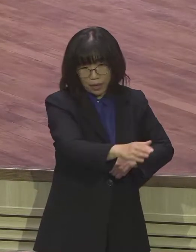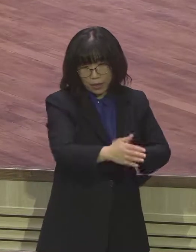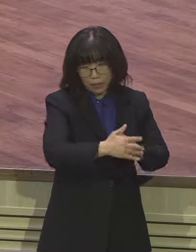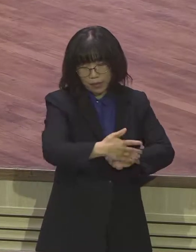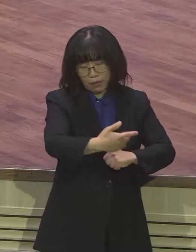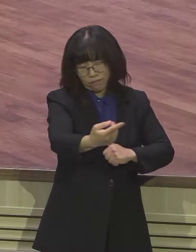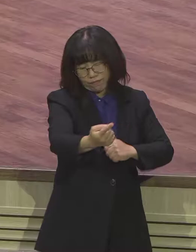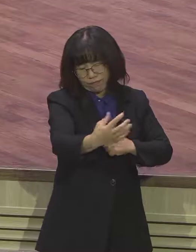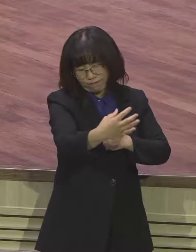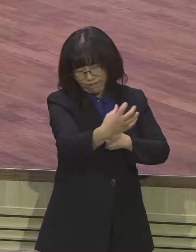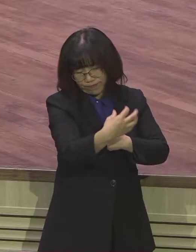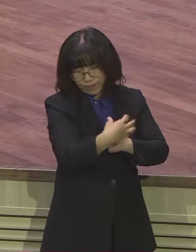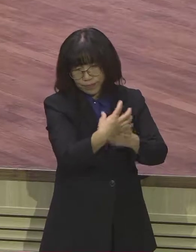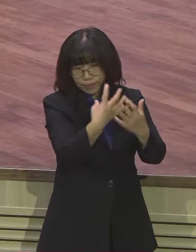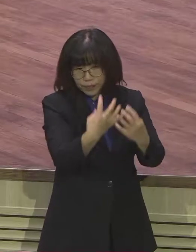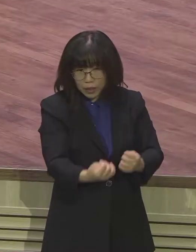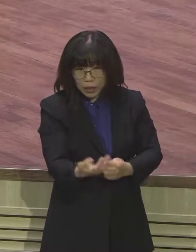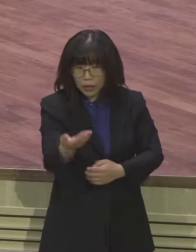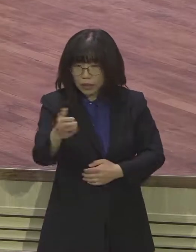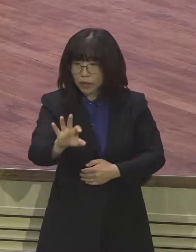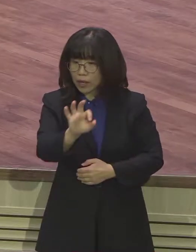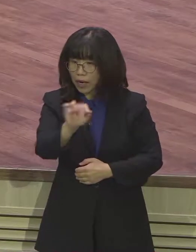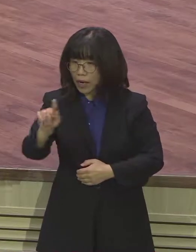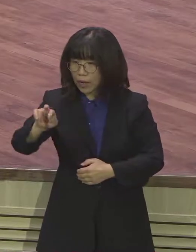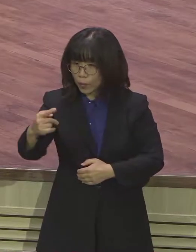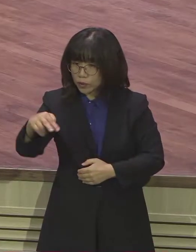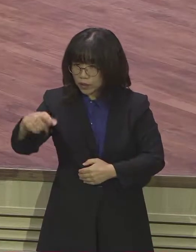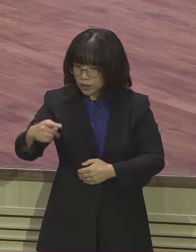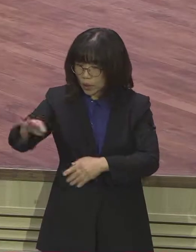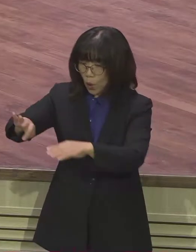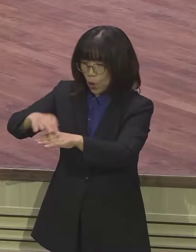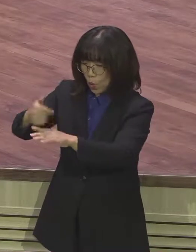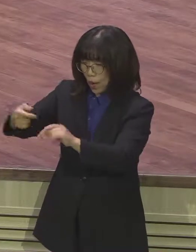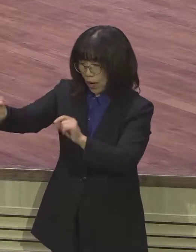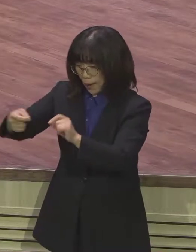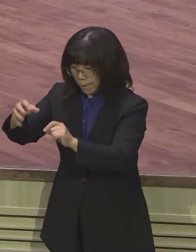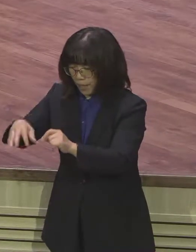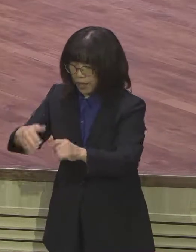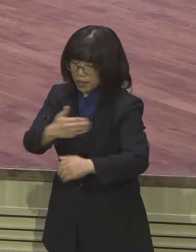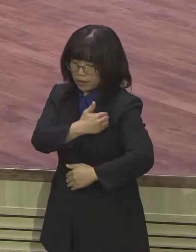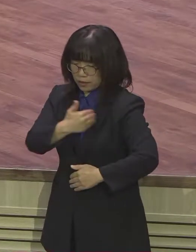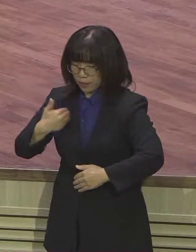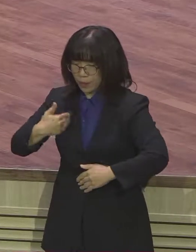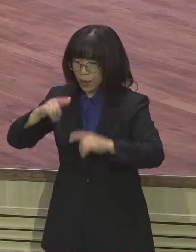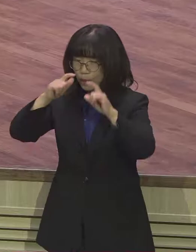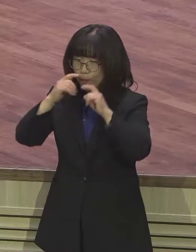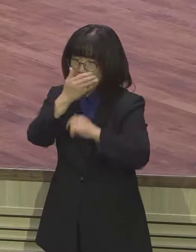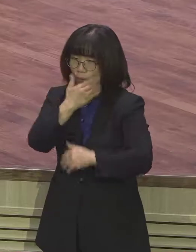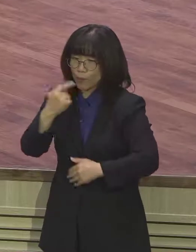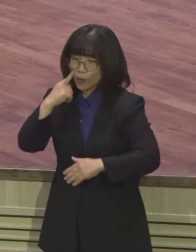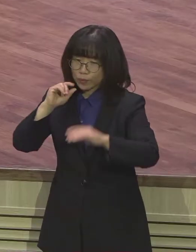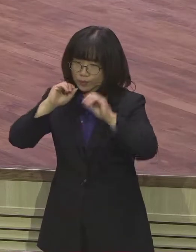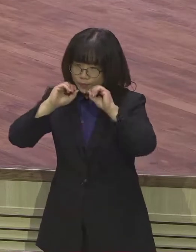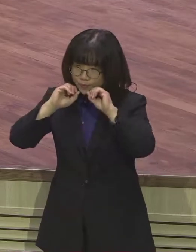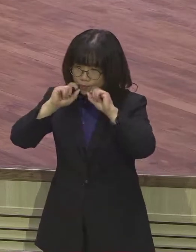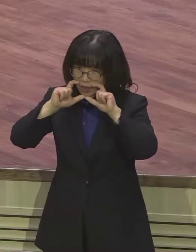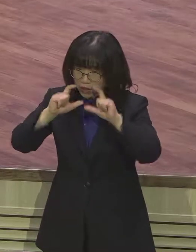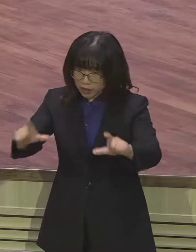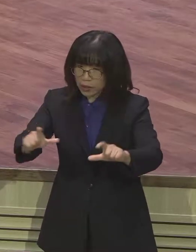아모스 선지자는 왕 앞에서 또 고간대작들 앞에서 백성들 앞에서 담대히 하나님의 말씀을 빠짐없이 선포했습니다